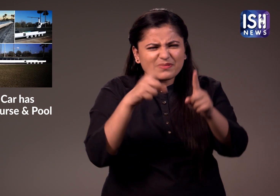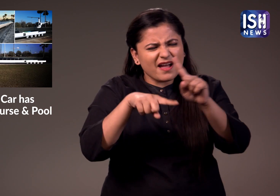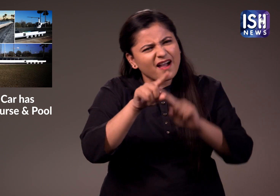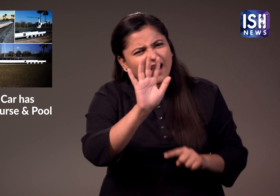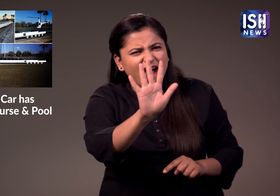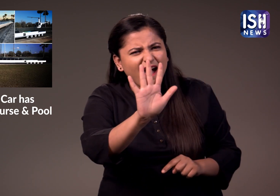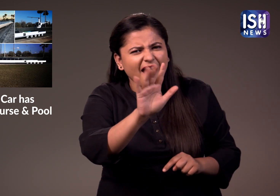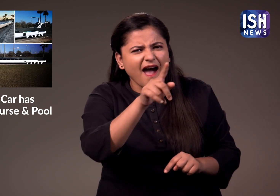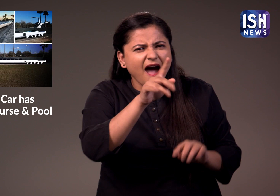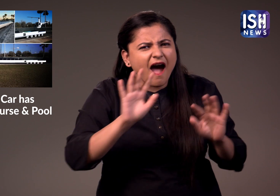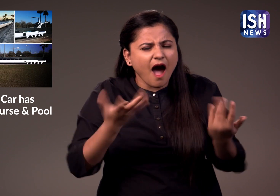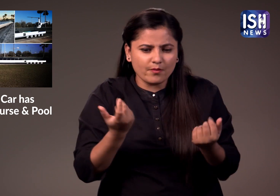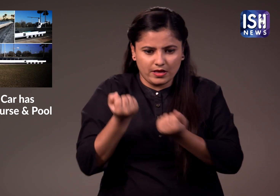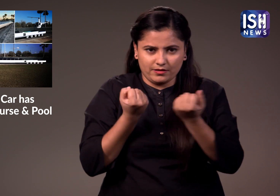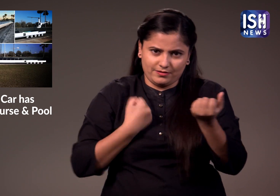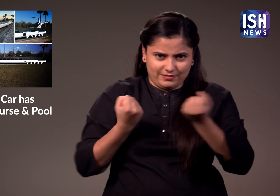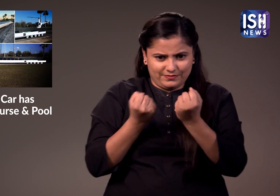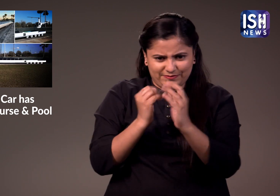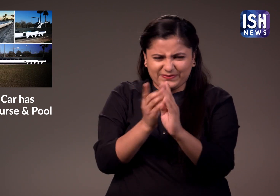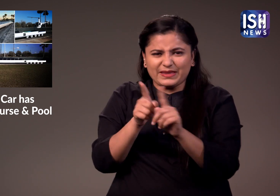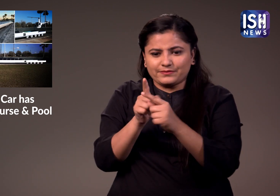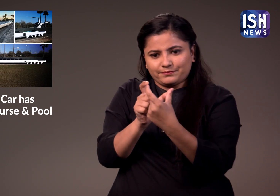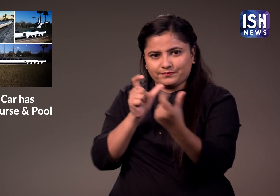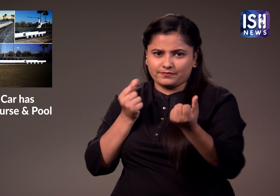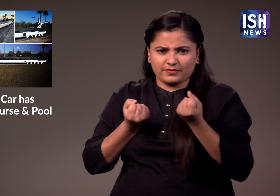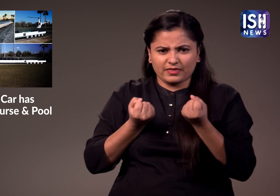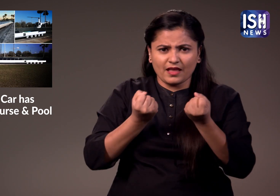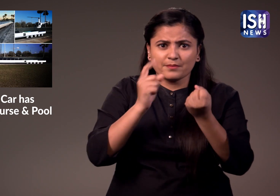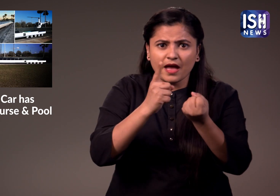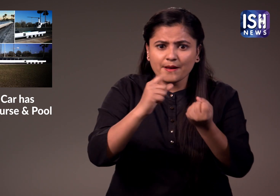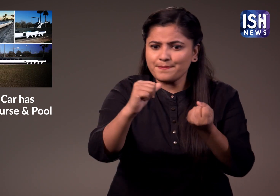लोग सोचते होंगे कि गाड़ी को रिवर्स करना मुश्किल होगा